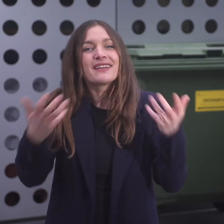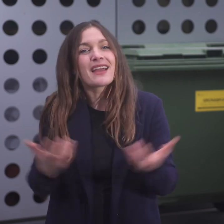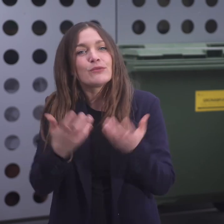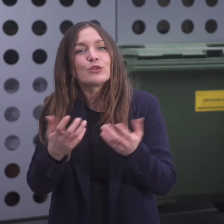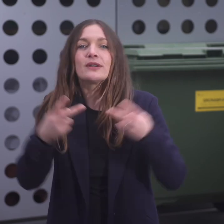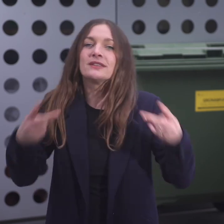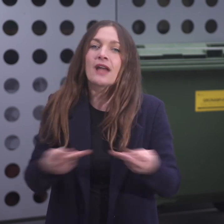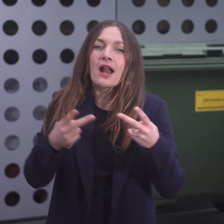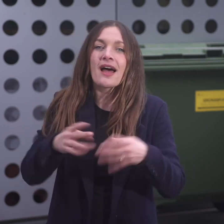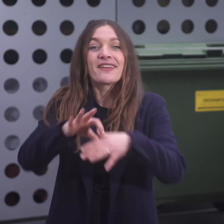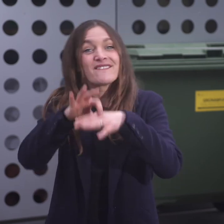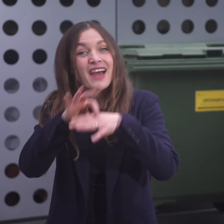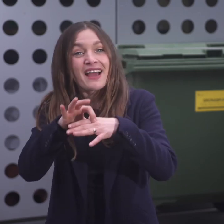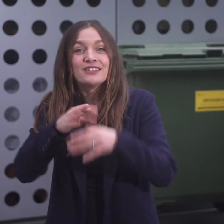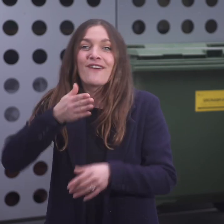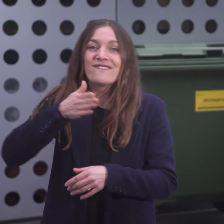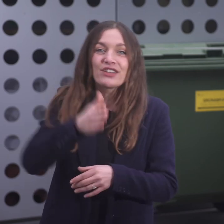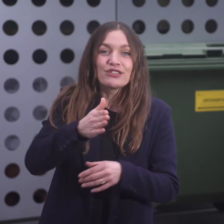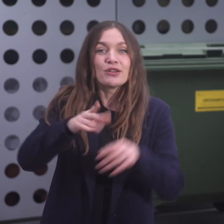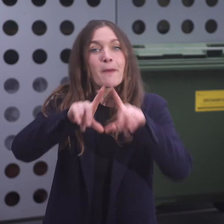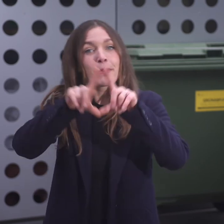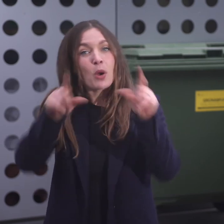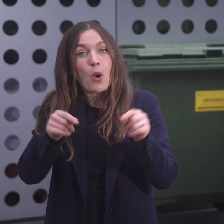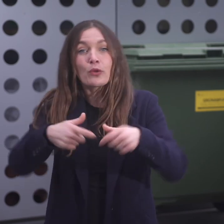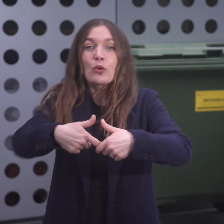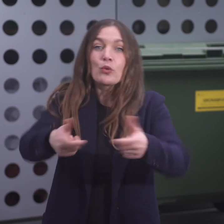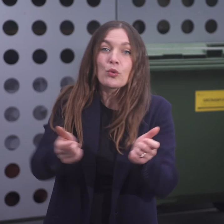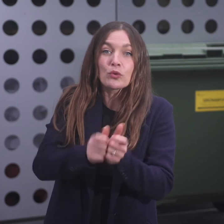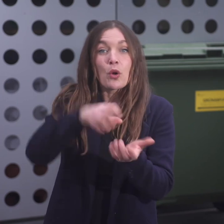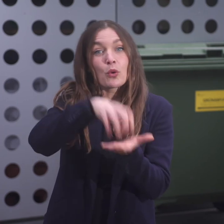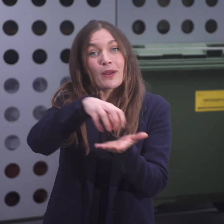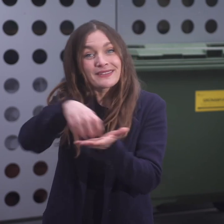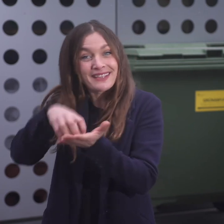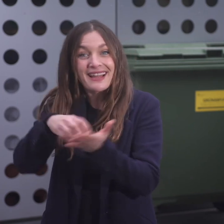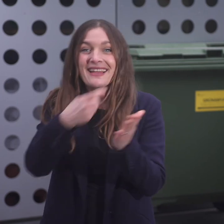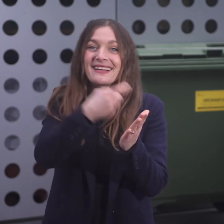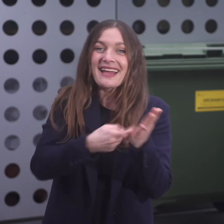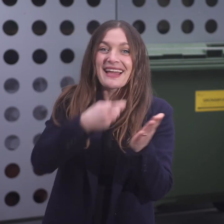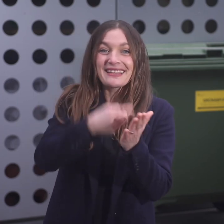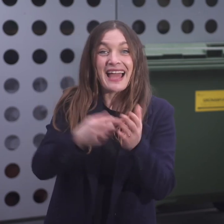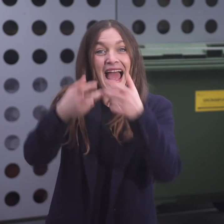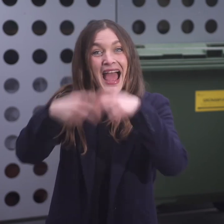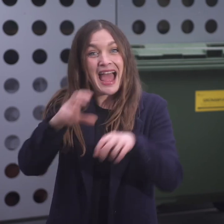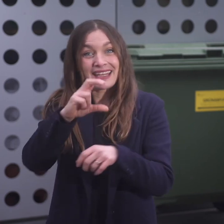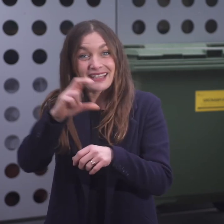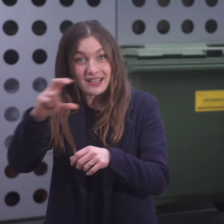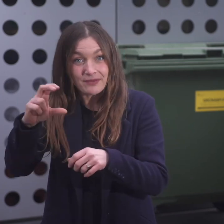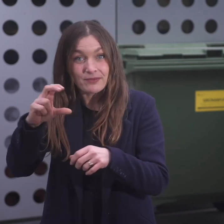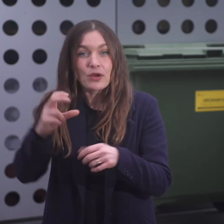Fischabfälle, Brot und Gebäck, Käse, Eier, Kochfett, Soßen